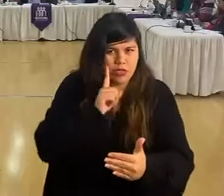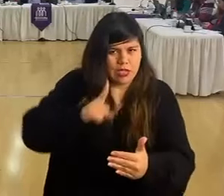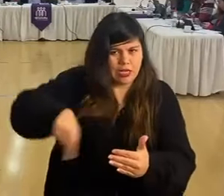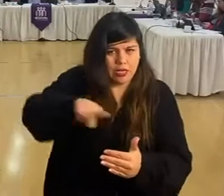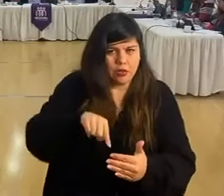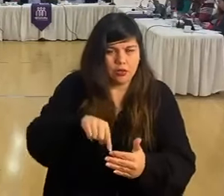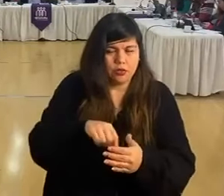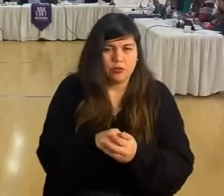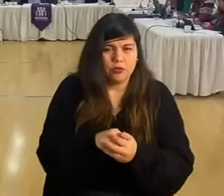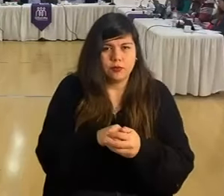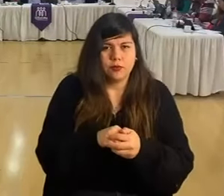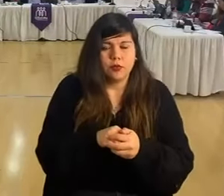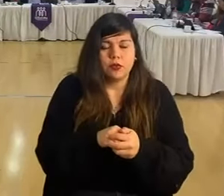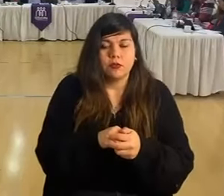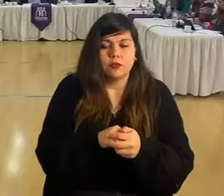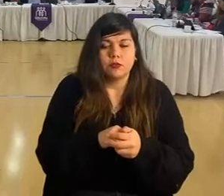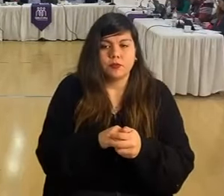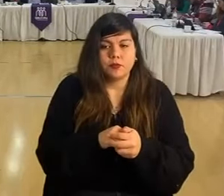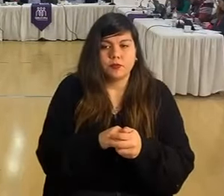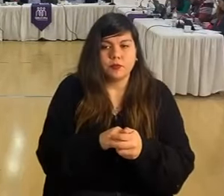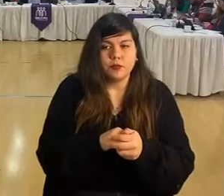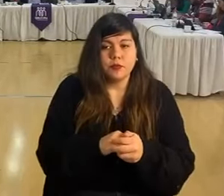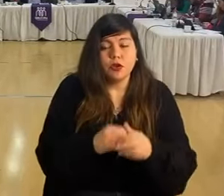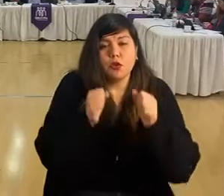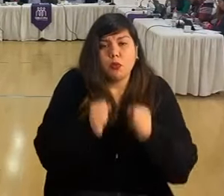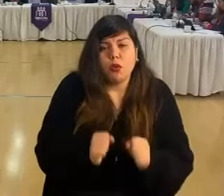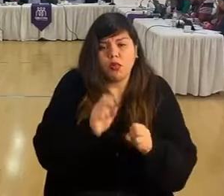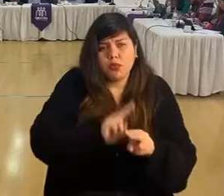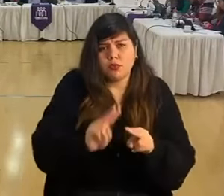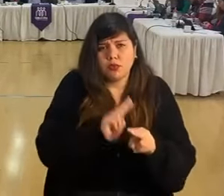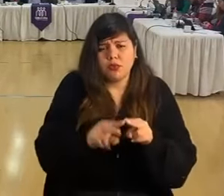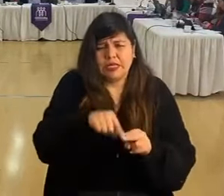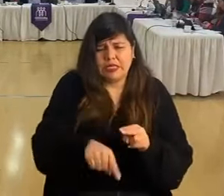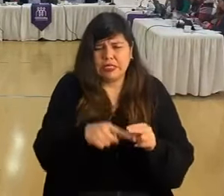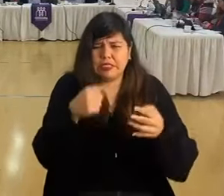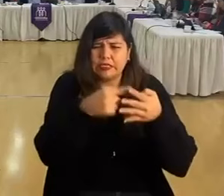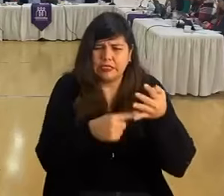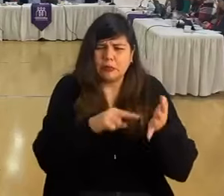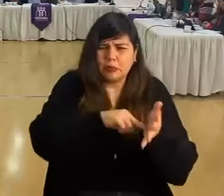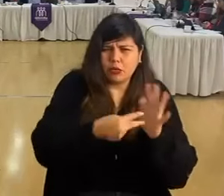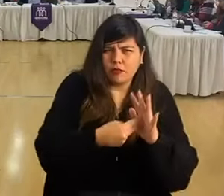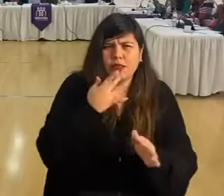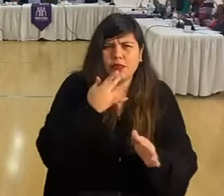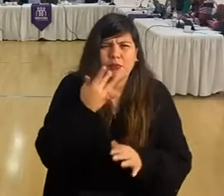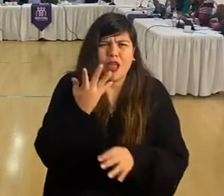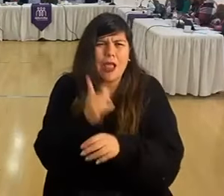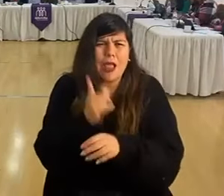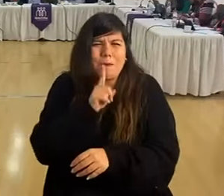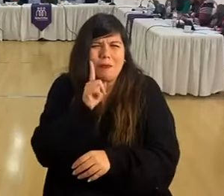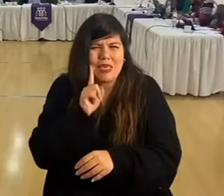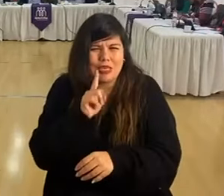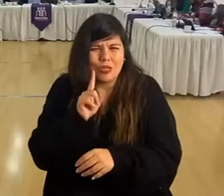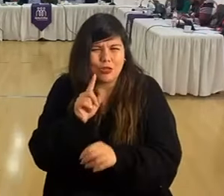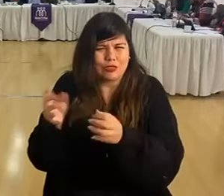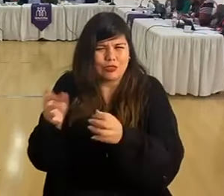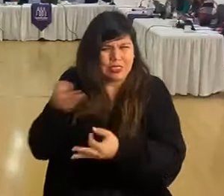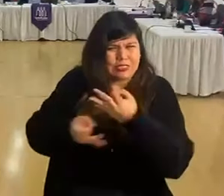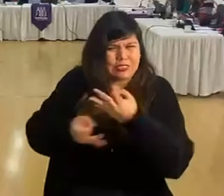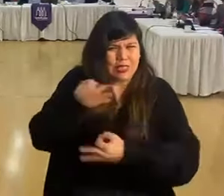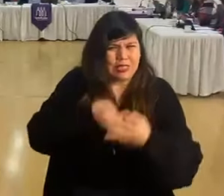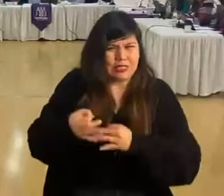poder solucionar ciertas inquietudes y mitos que también se están dando respecto